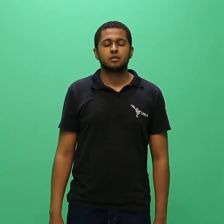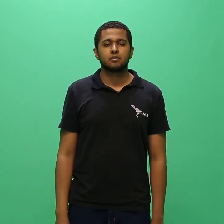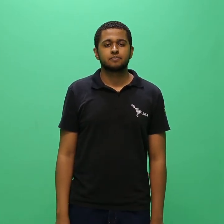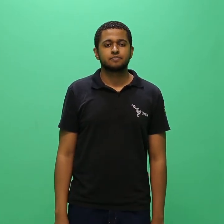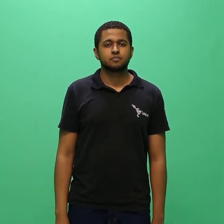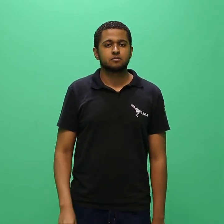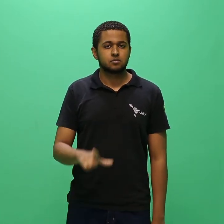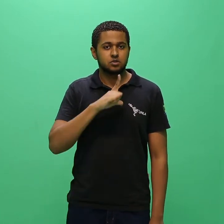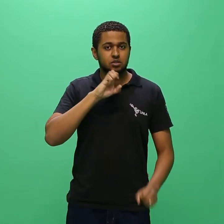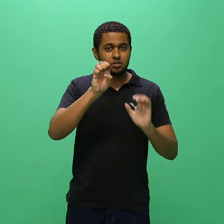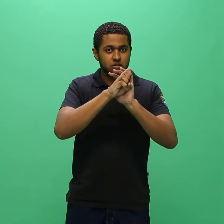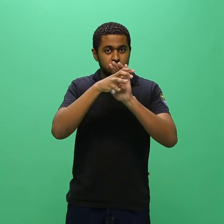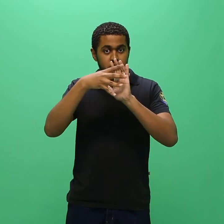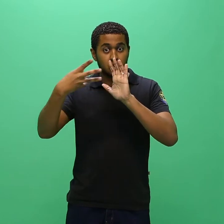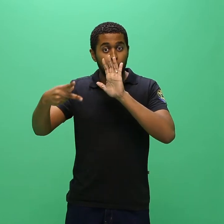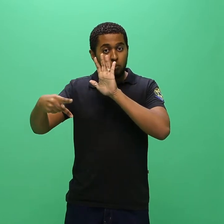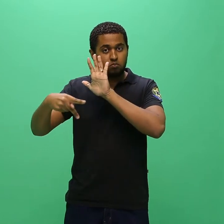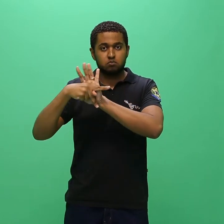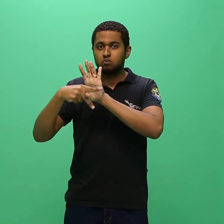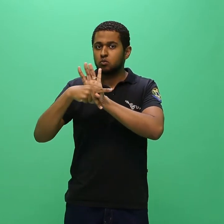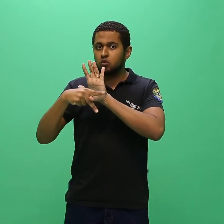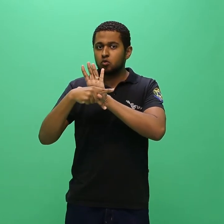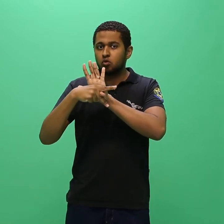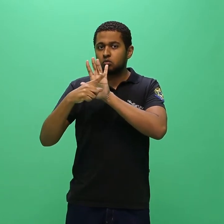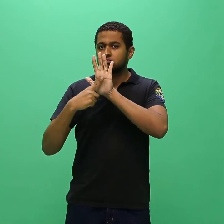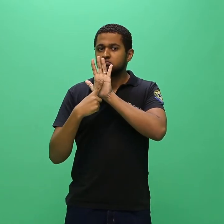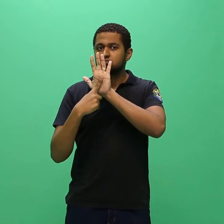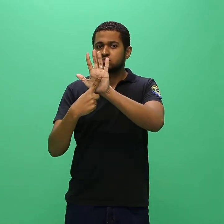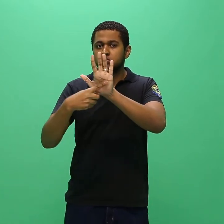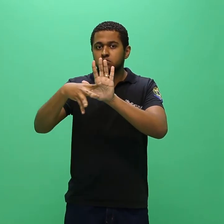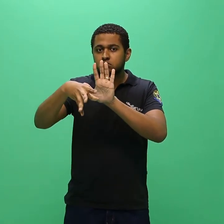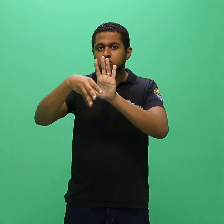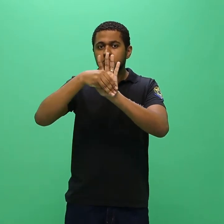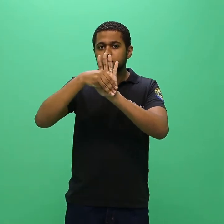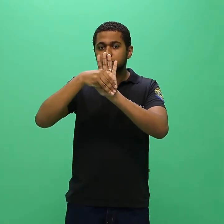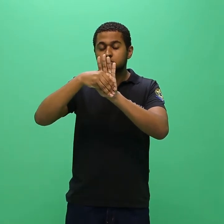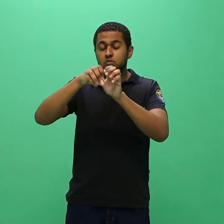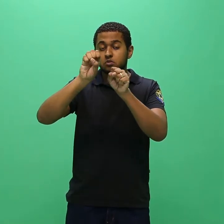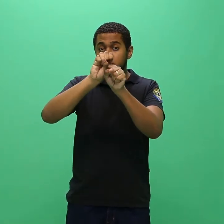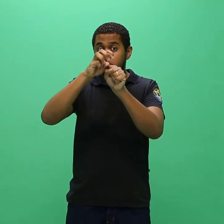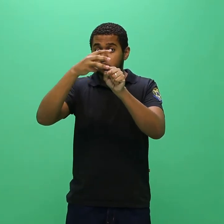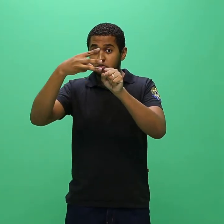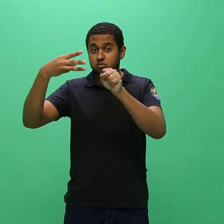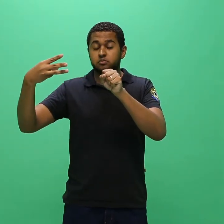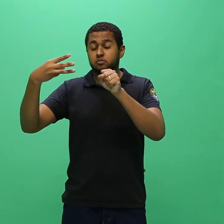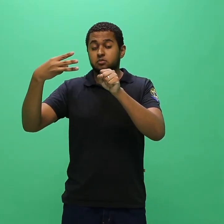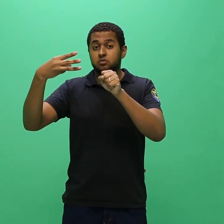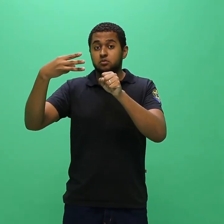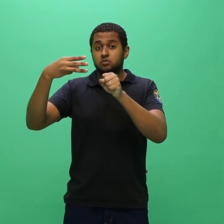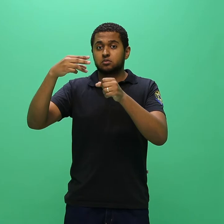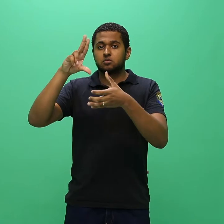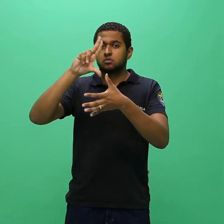Digitais da UNILA, conforme cronograma elencado no anexo 1 do presente edital.